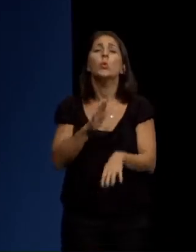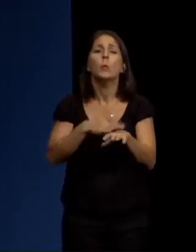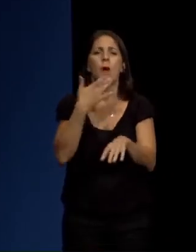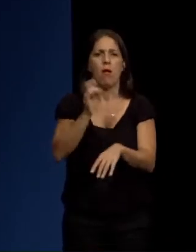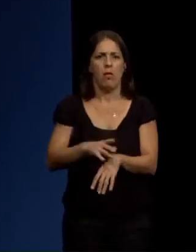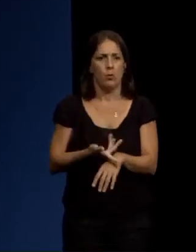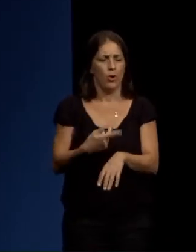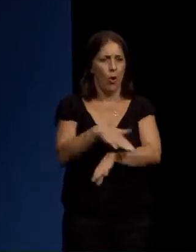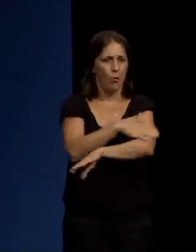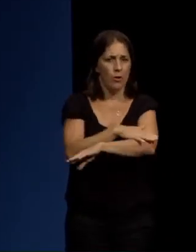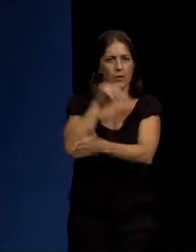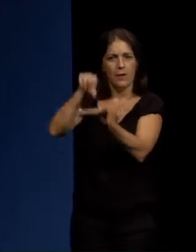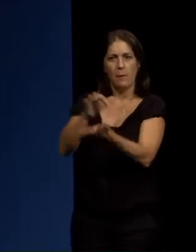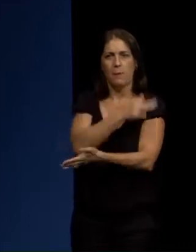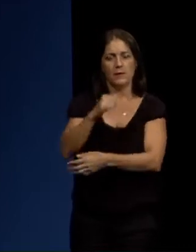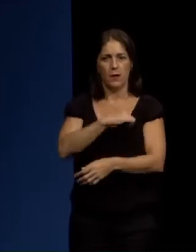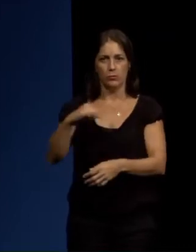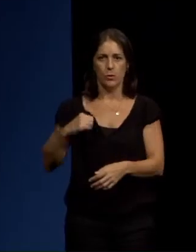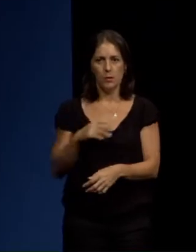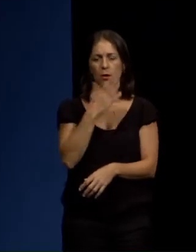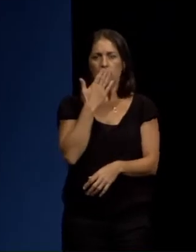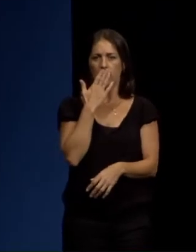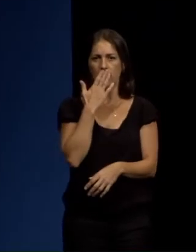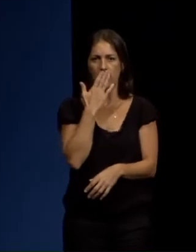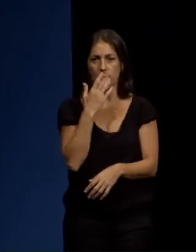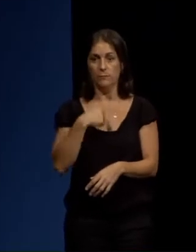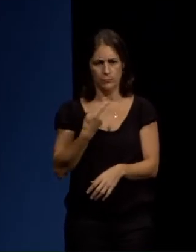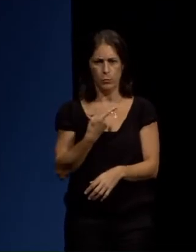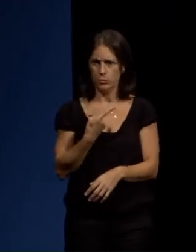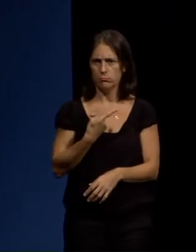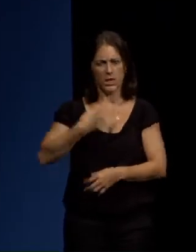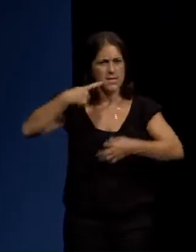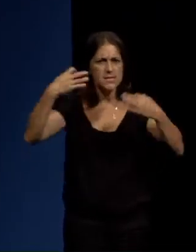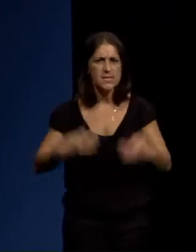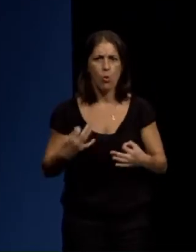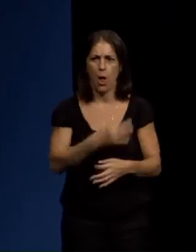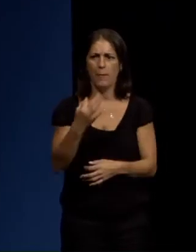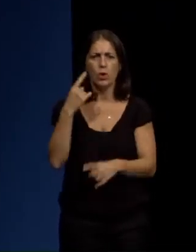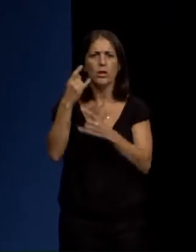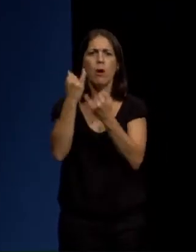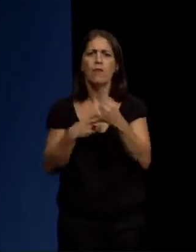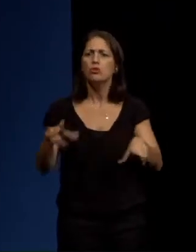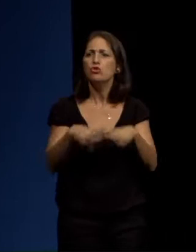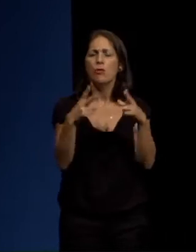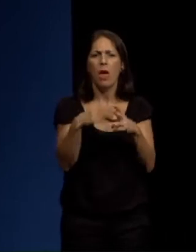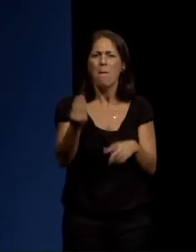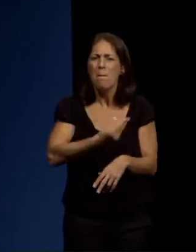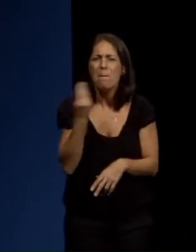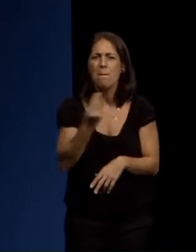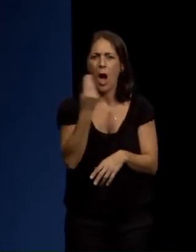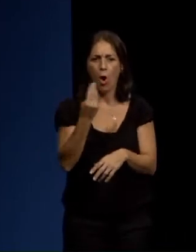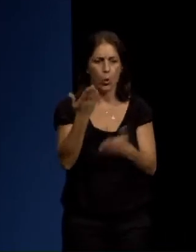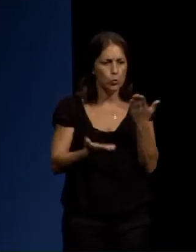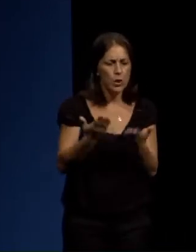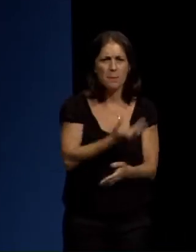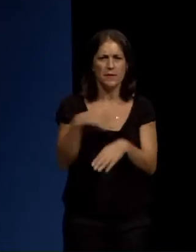autonómico. Estou convencida, estamos convencidos, de que a educación é a base para conseguir unha sociedade moito mellor, máis xusta,